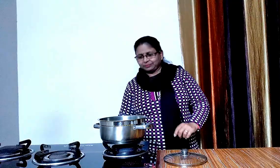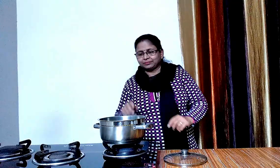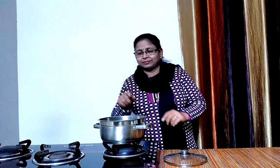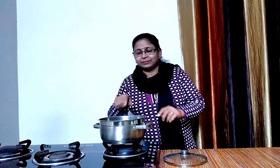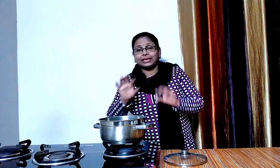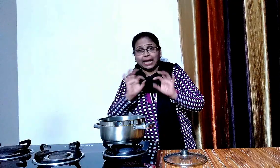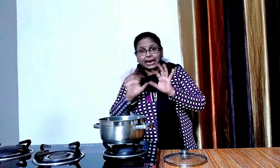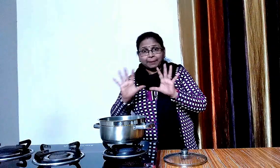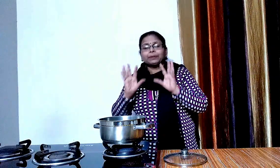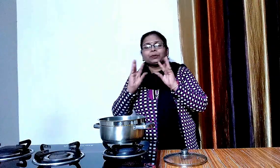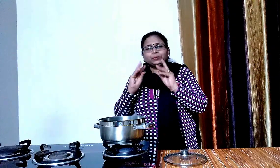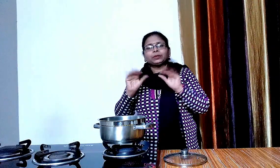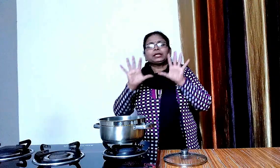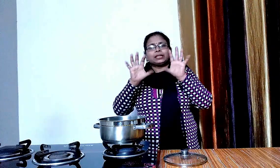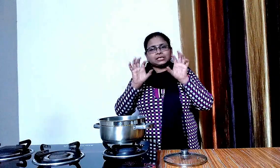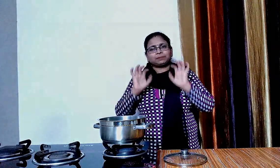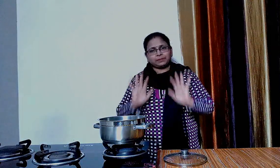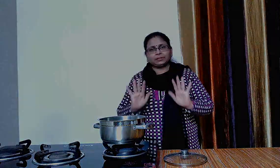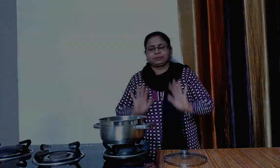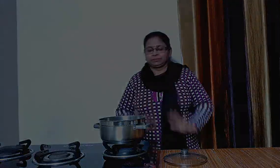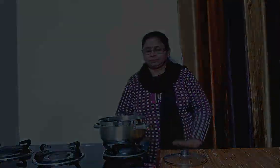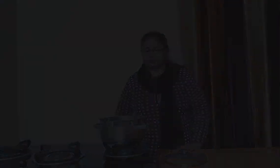और इसे 10 मिट ले ठंडा होने के लिए रख देंगे